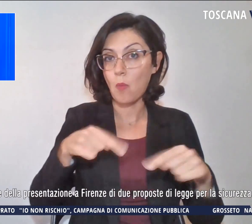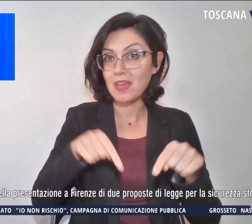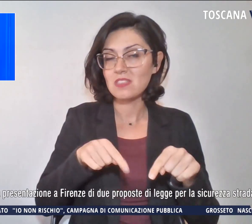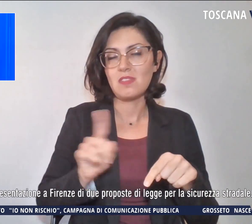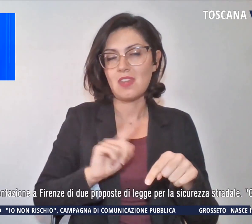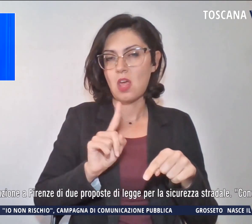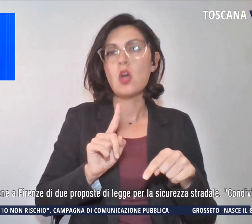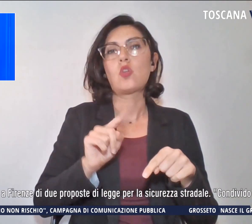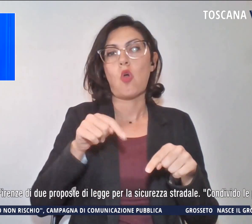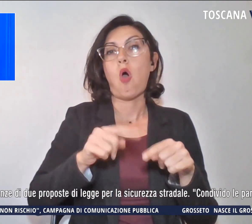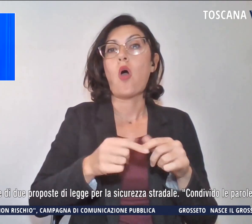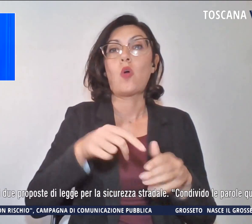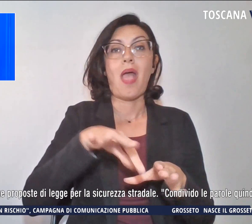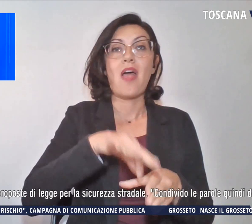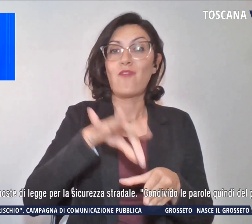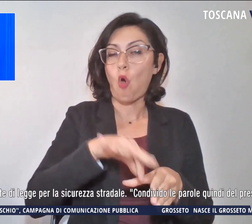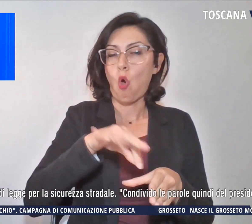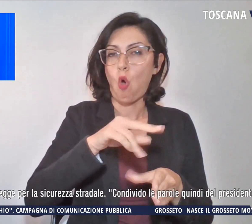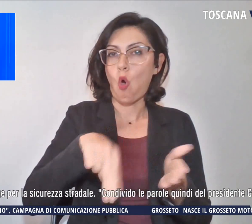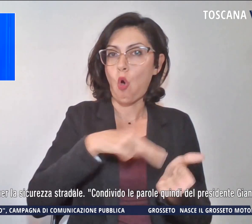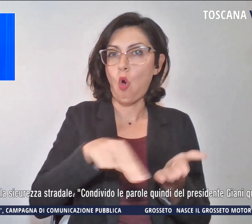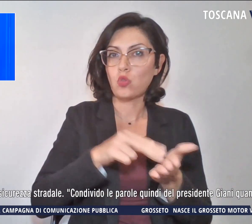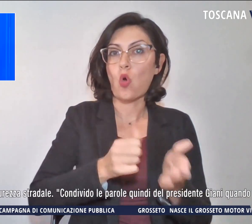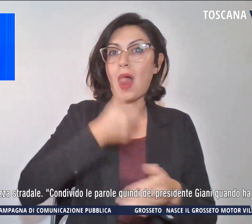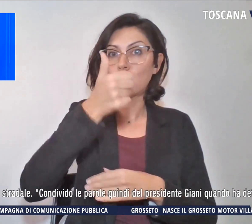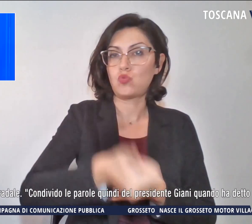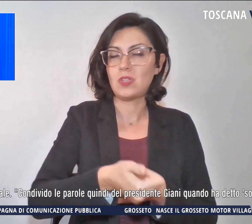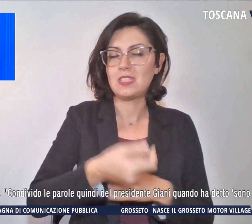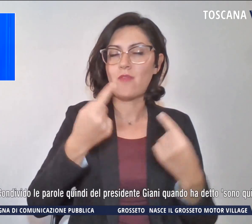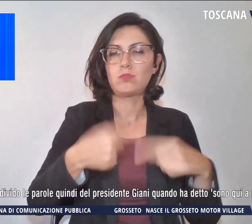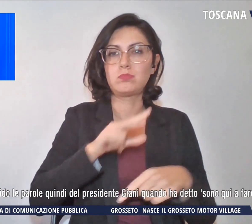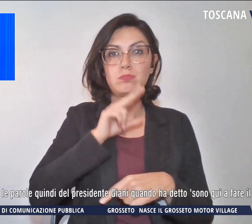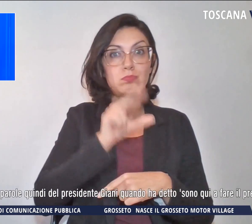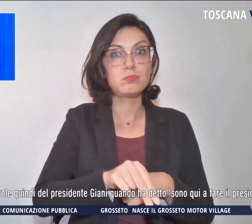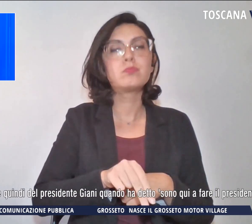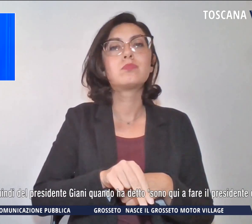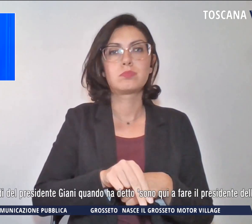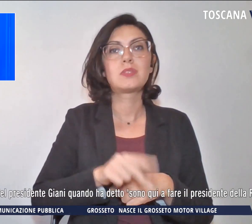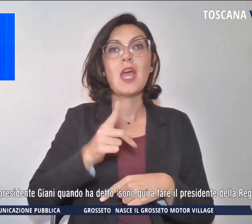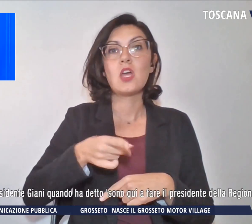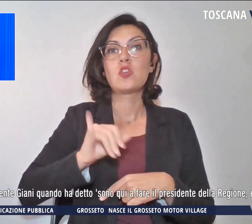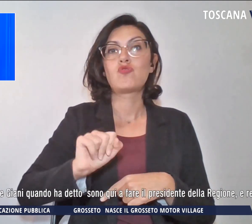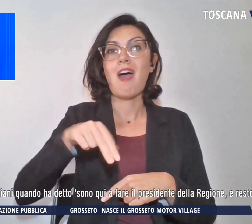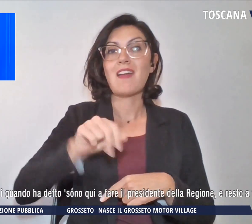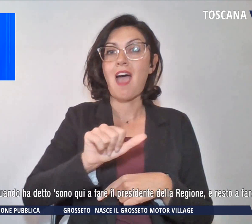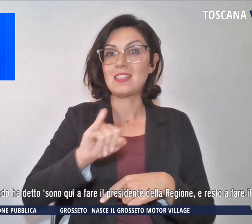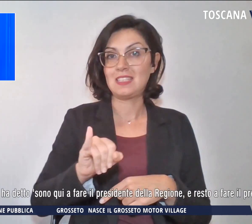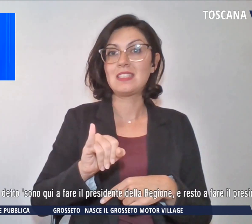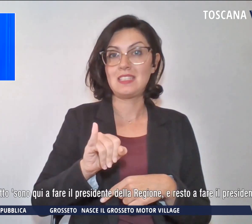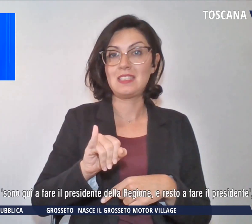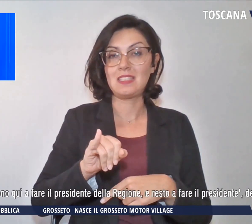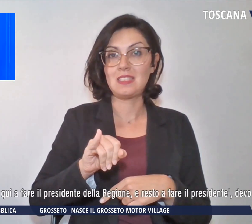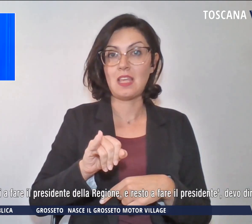successivo. Queste le parole di Federico Gianassi, deputato PD, a margine di una